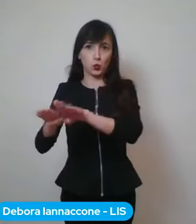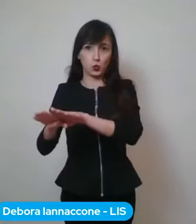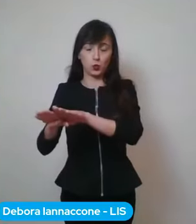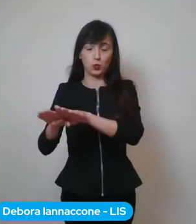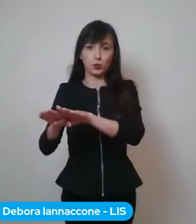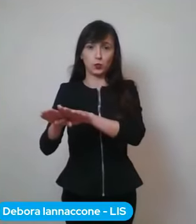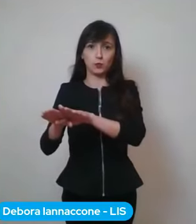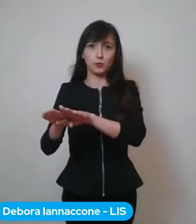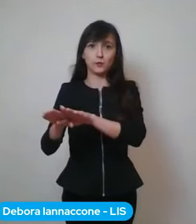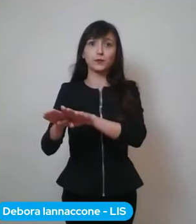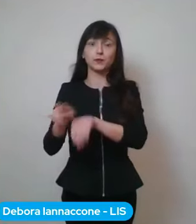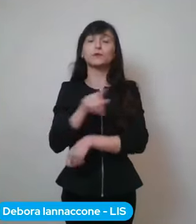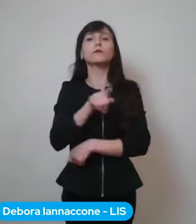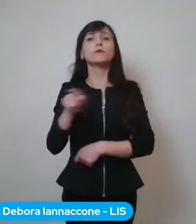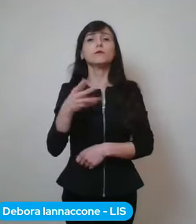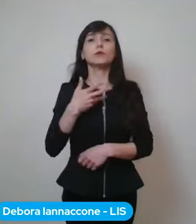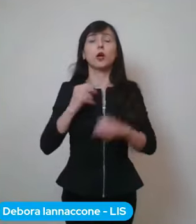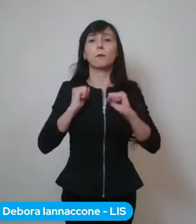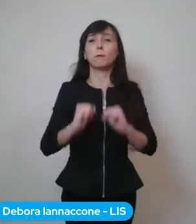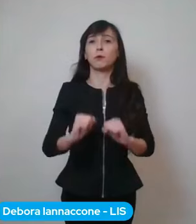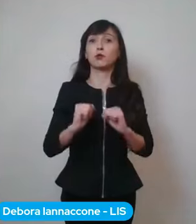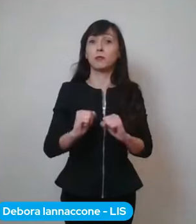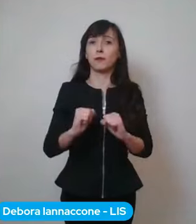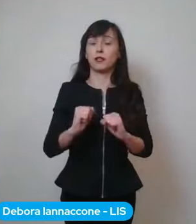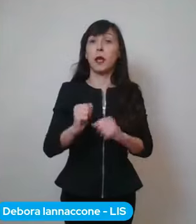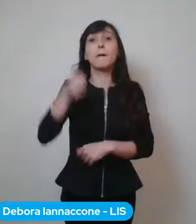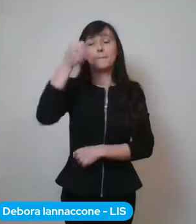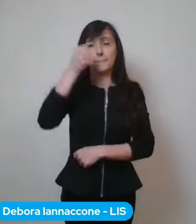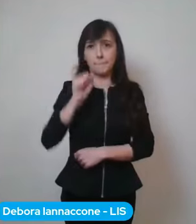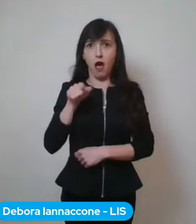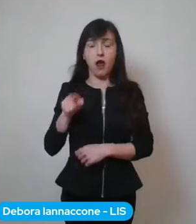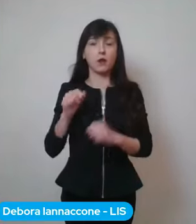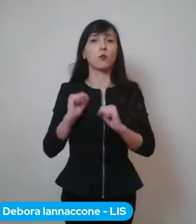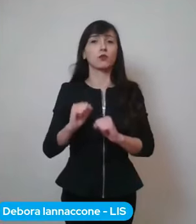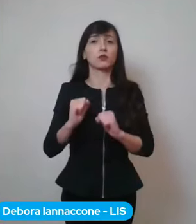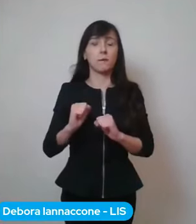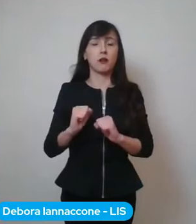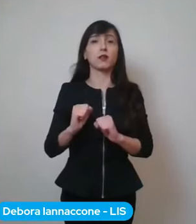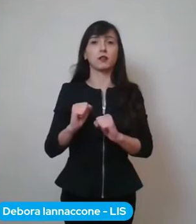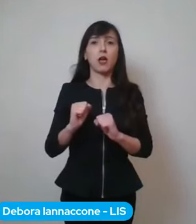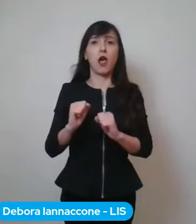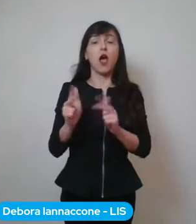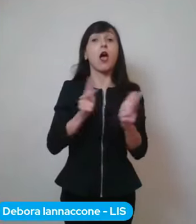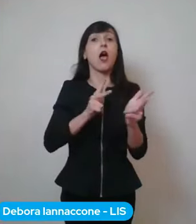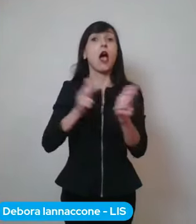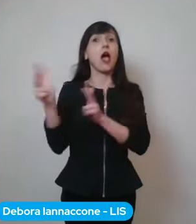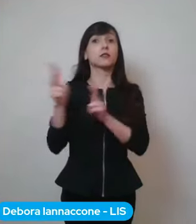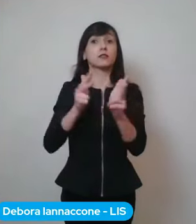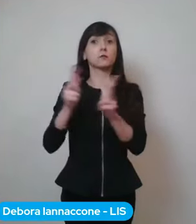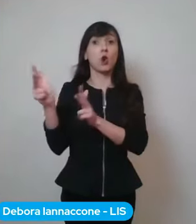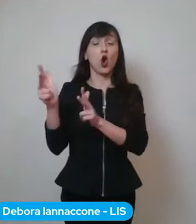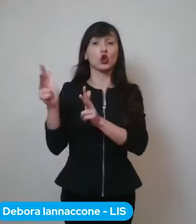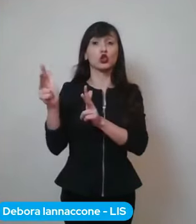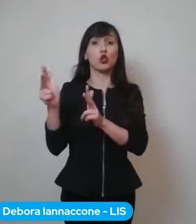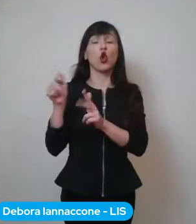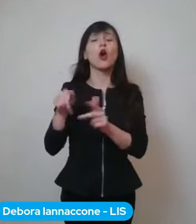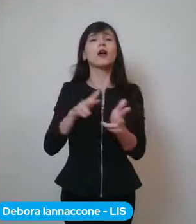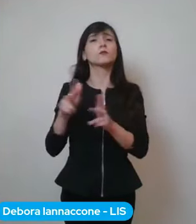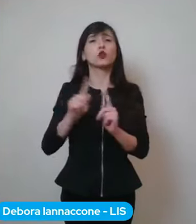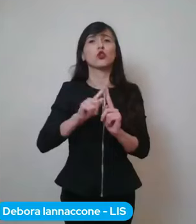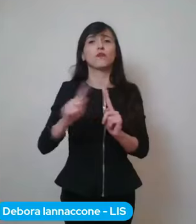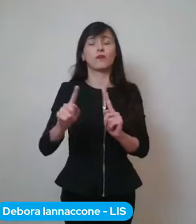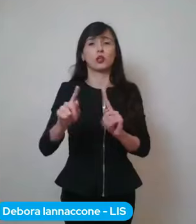hanno la possibilità i bar di effettuare l'asporto fino alle ore diciotto,